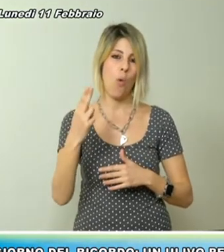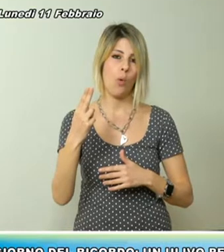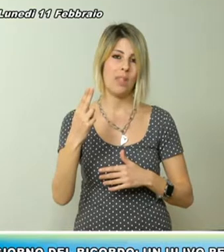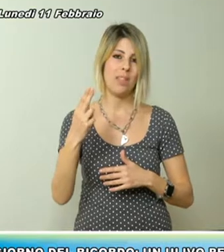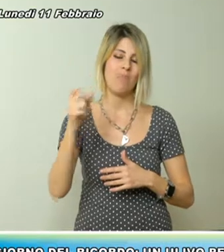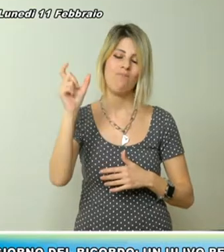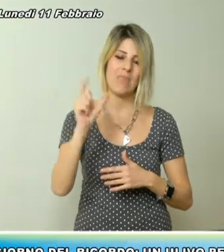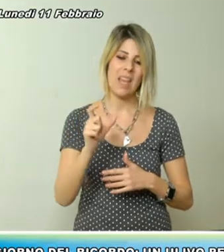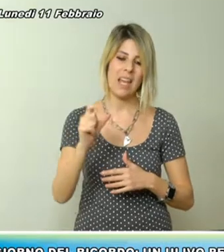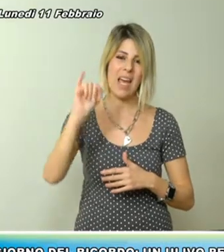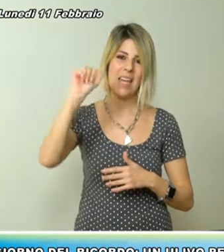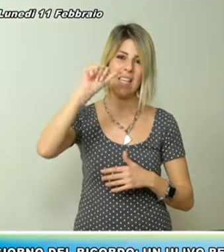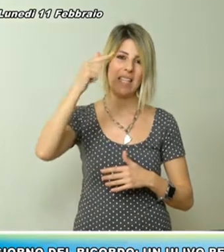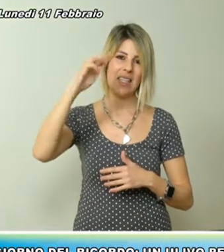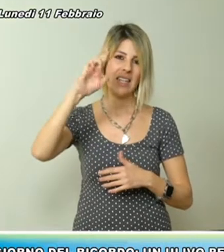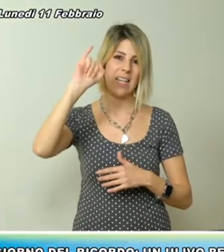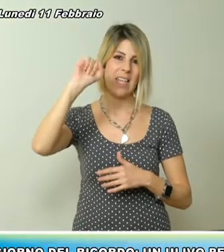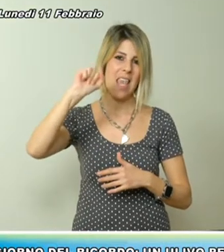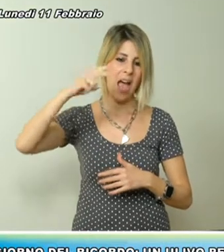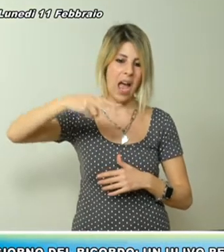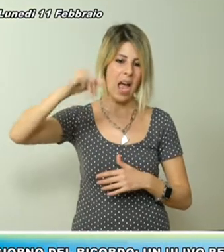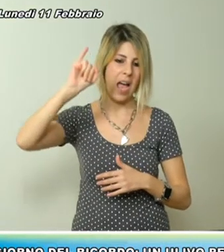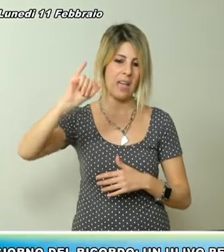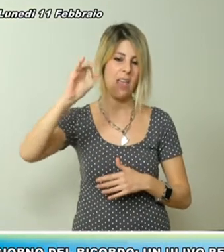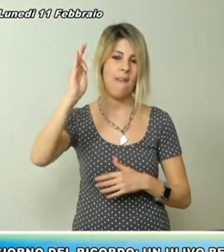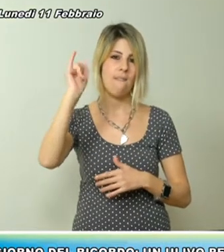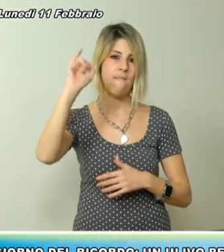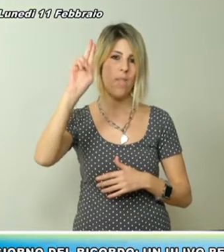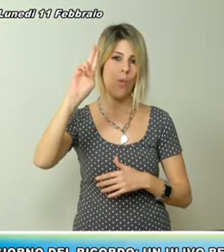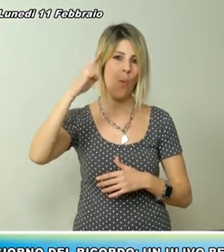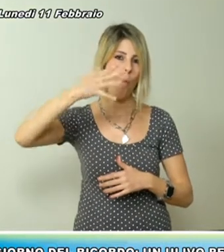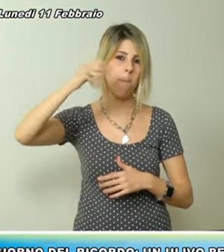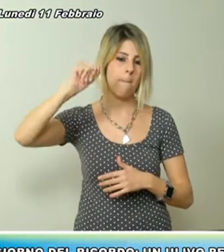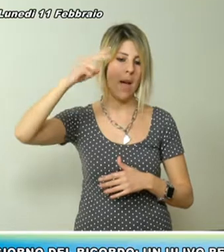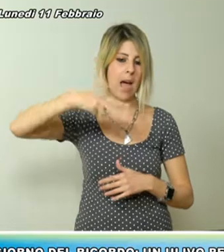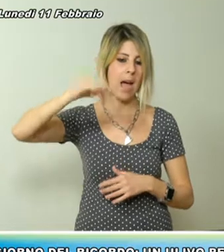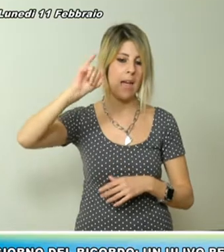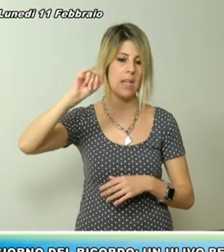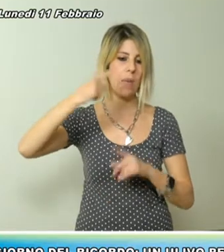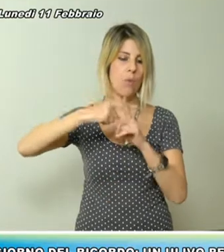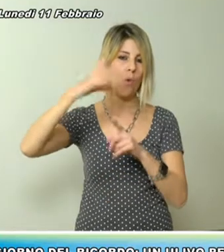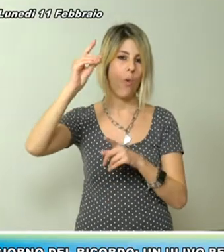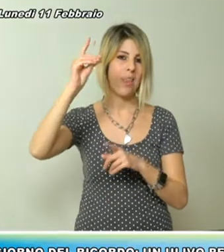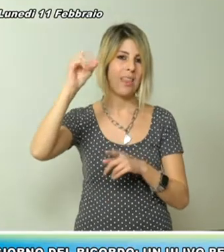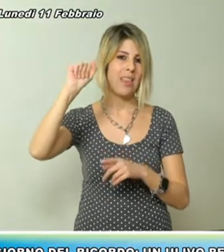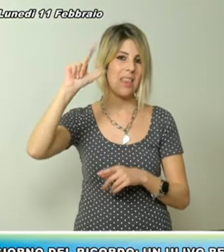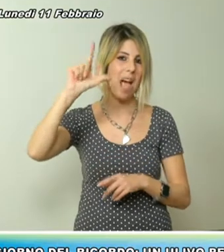Nel secondo dopoguerra è della più complessa vicenda del confine orientale.